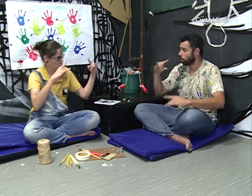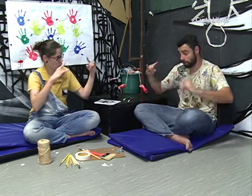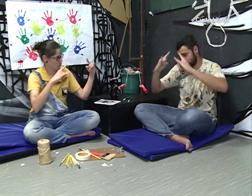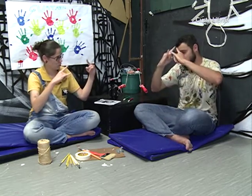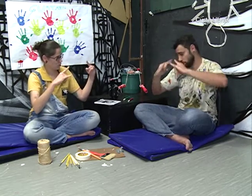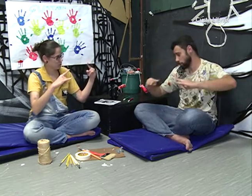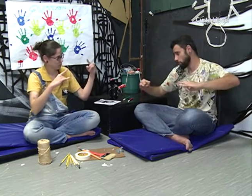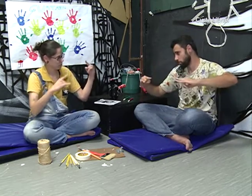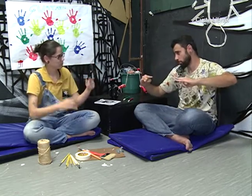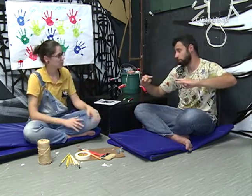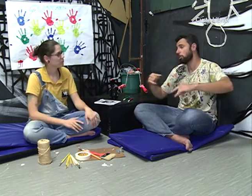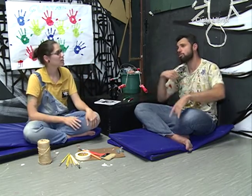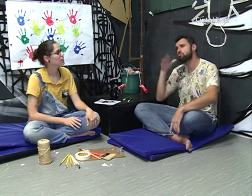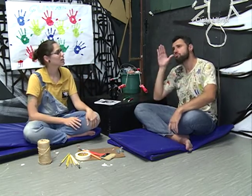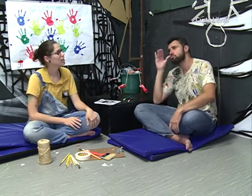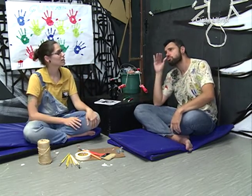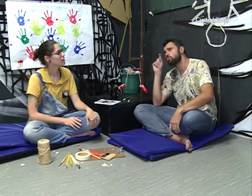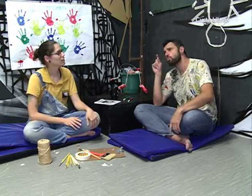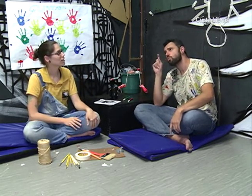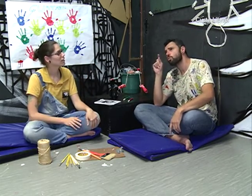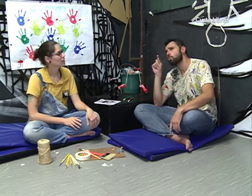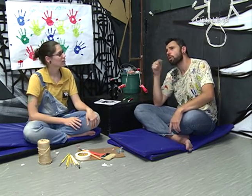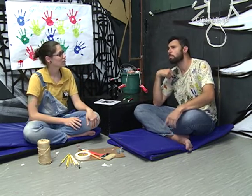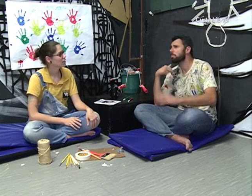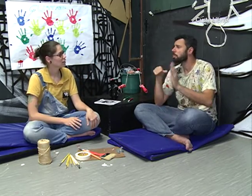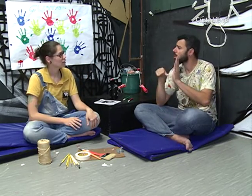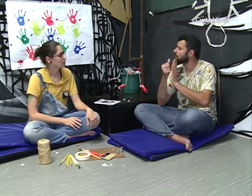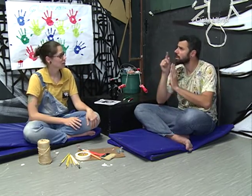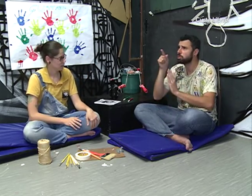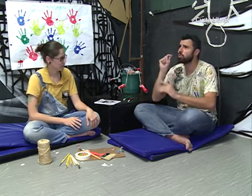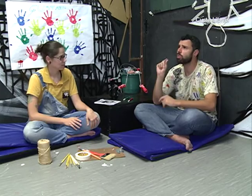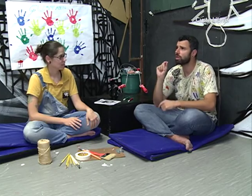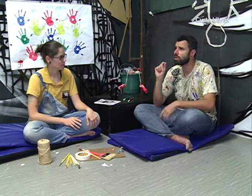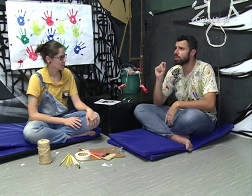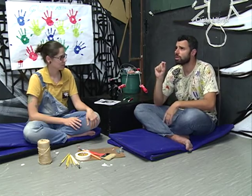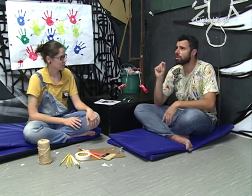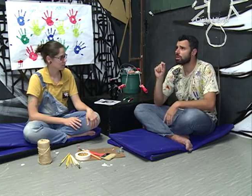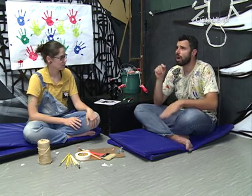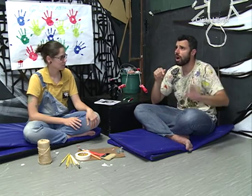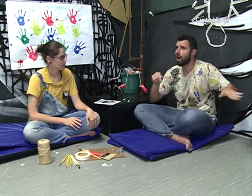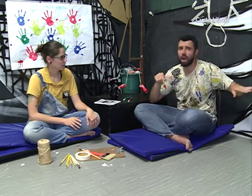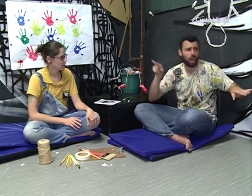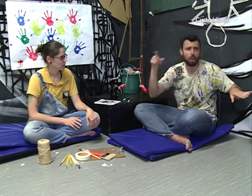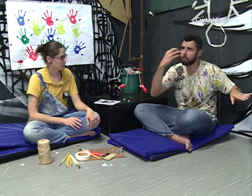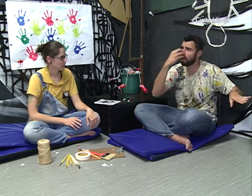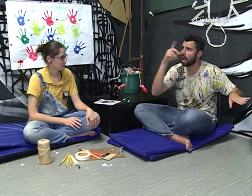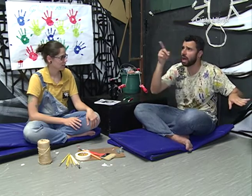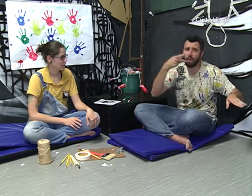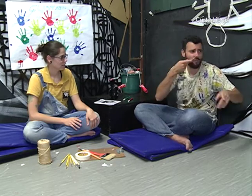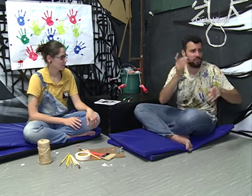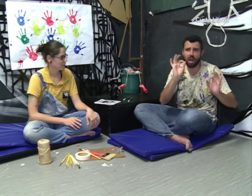circo! Foi minha primeira vez. Vi um palhaço que tinha expressões faciais muito fortes.